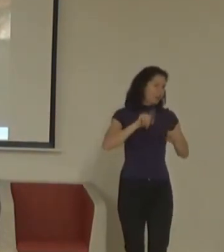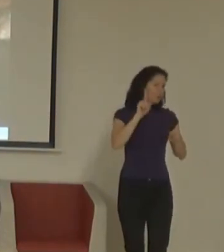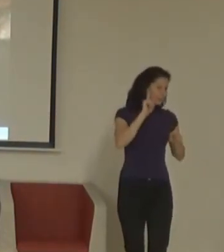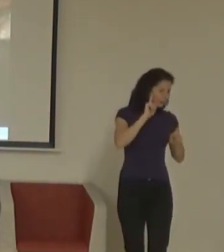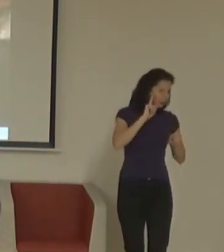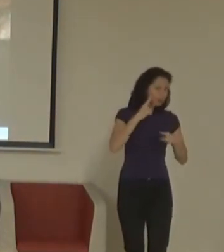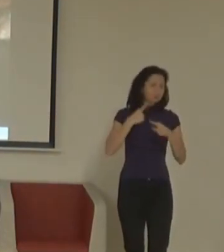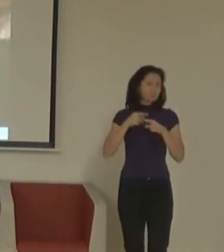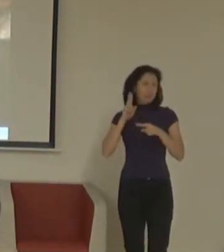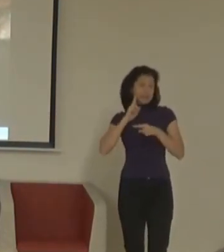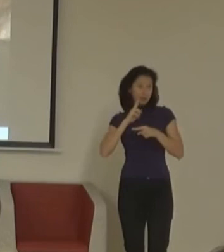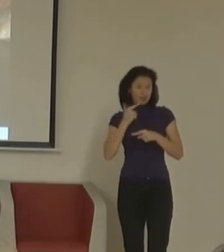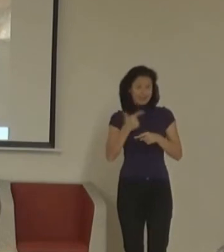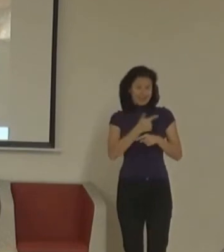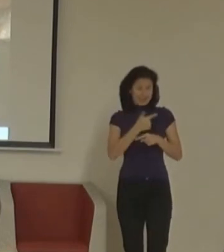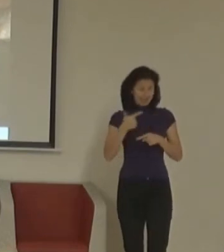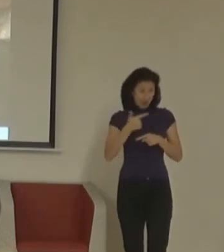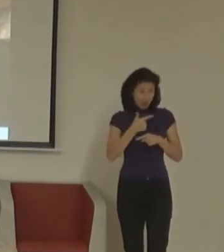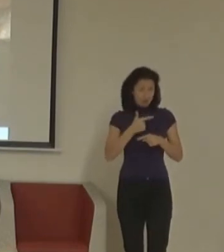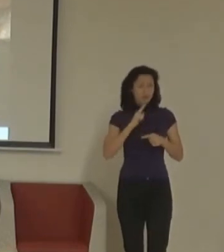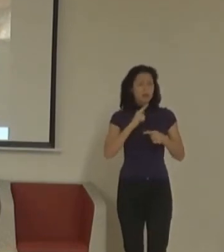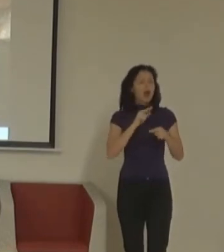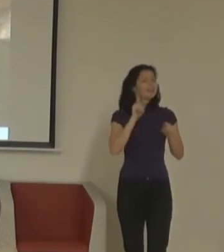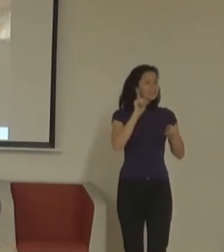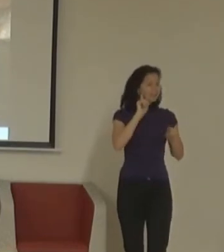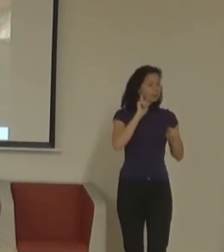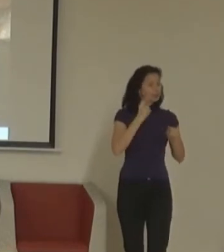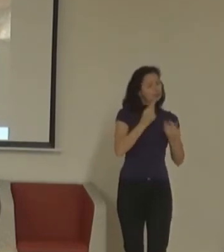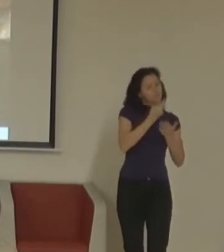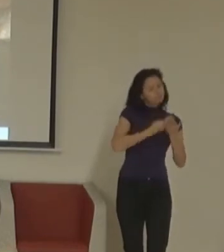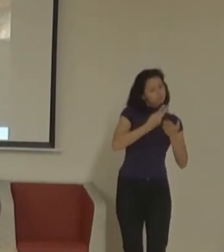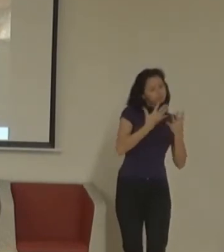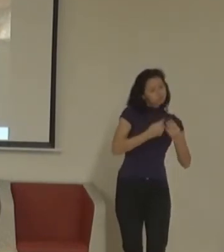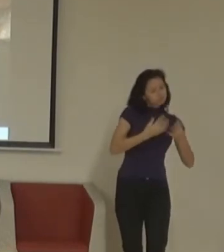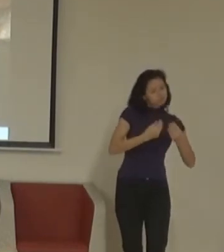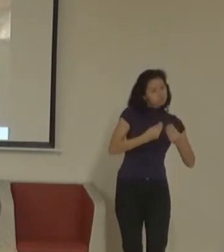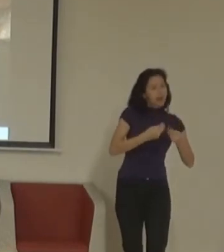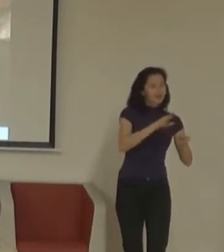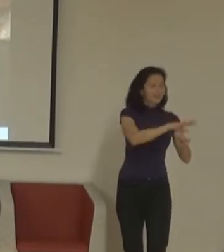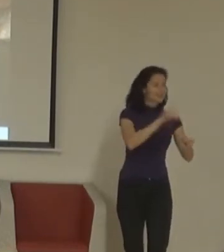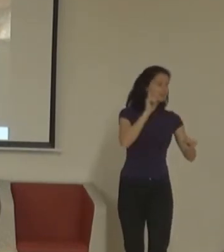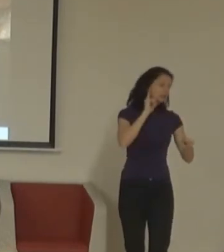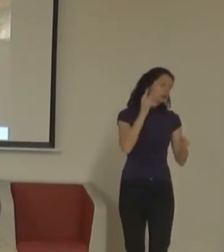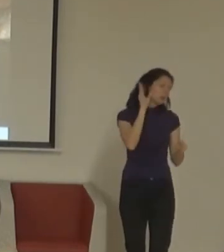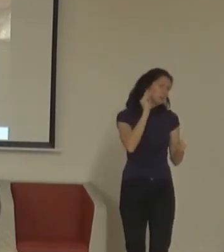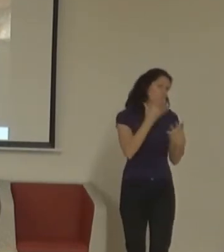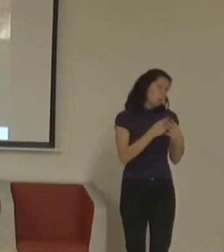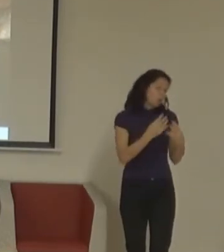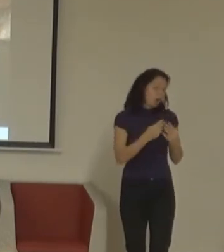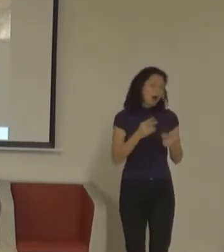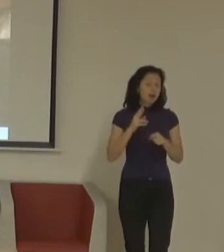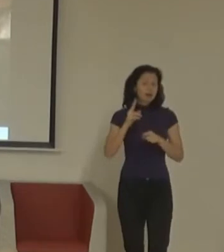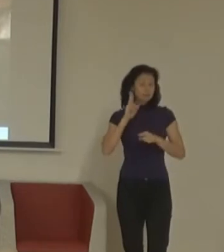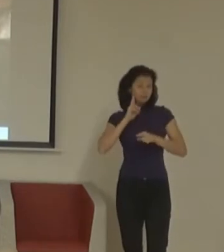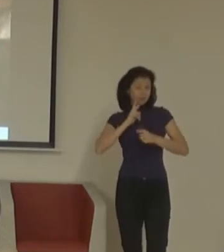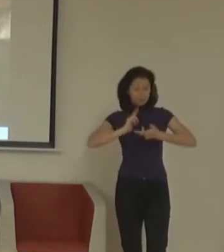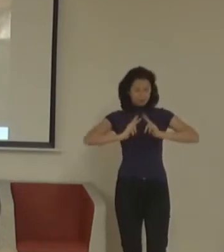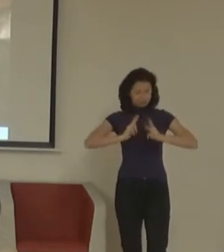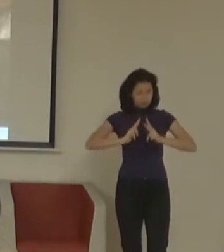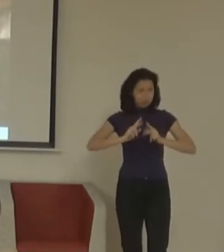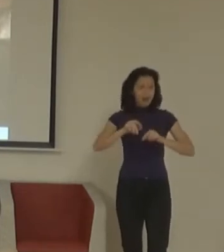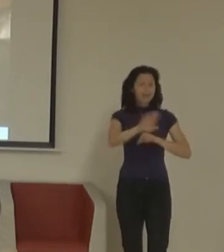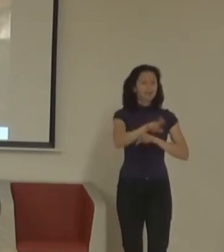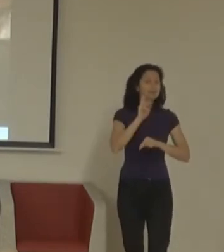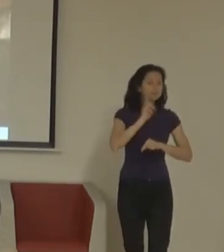mluveném jazyce, pro děti, kteří neslyšeli, ale pro děti, kteří slyšeli. Ukázalo si, že dát tablet do ruky třem nebo čtyřem dítěm ve skupince